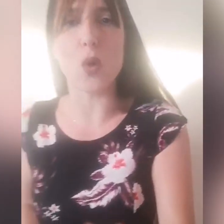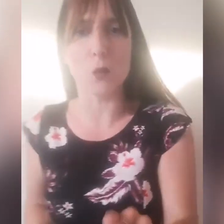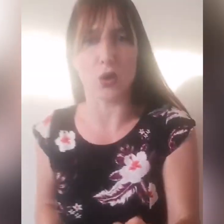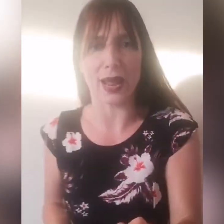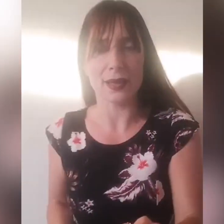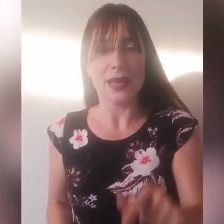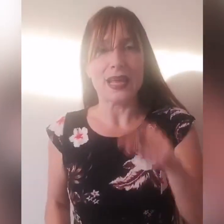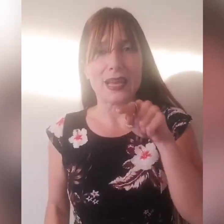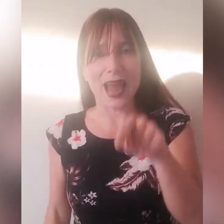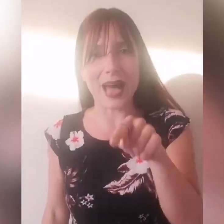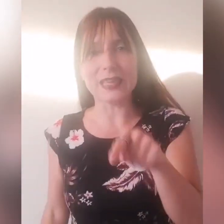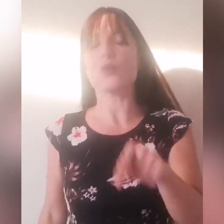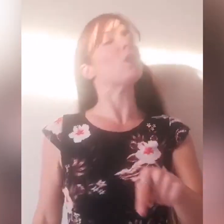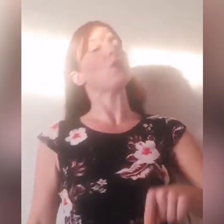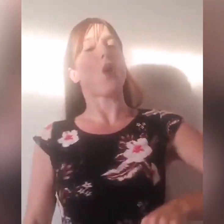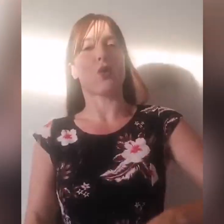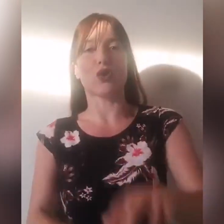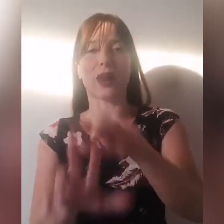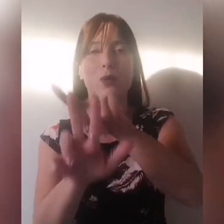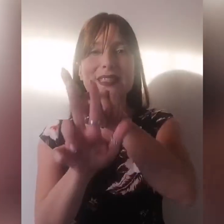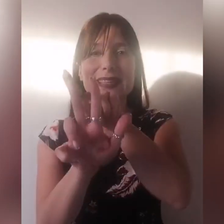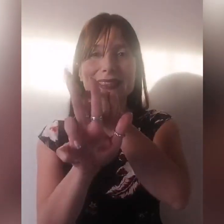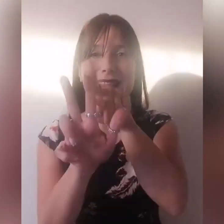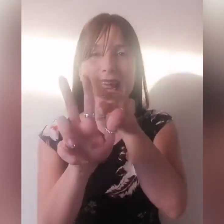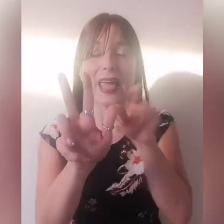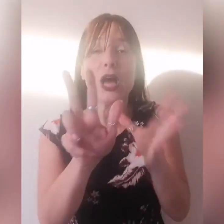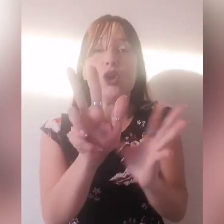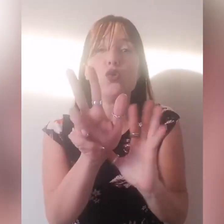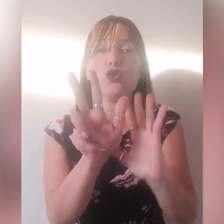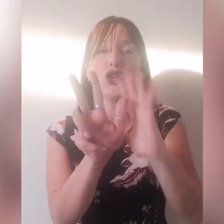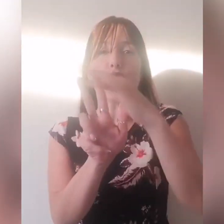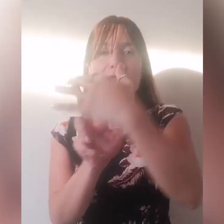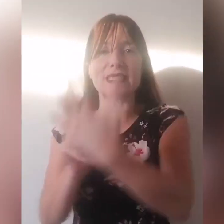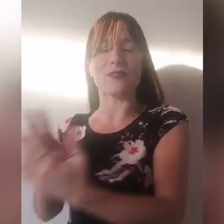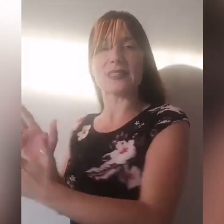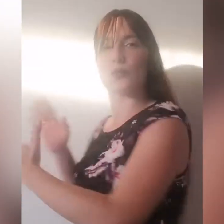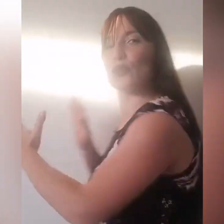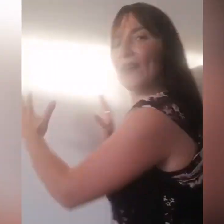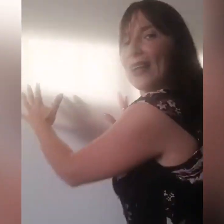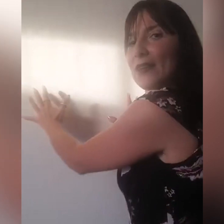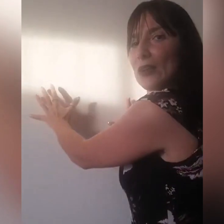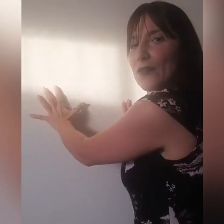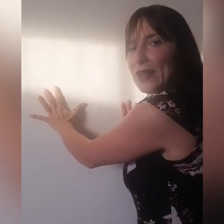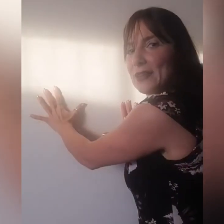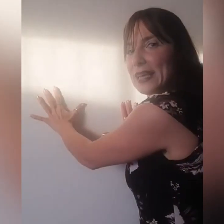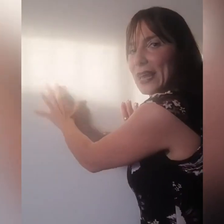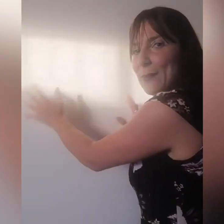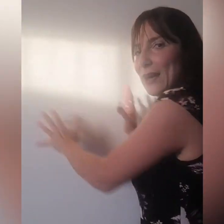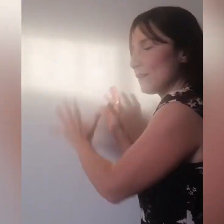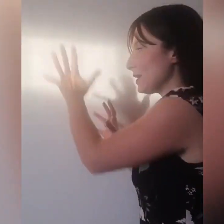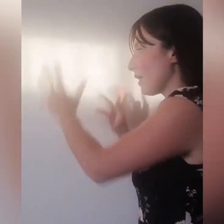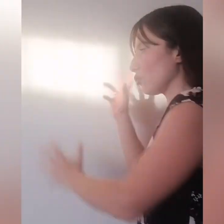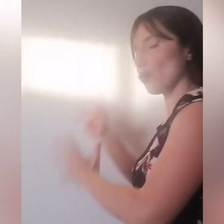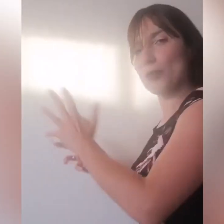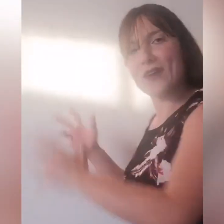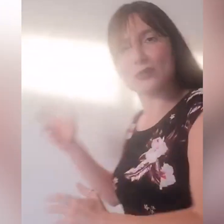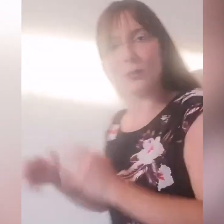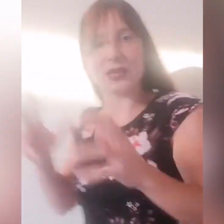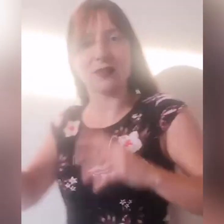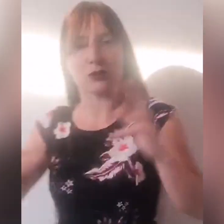amore là in quel luogo, allora queste tre, l'unione, se avessi qui non la vaglia ve lo farei vedere ma veniva, ci ho provato ma veniva